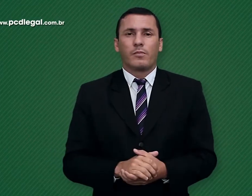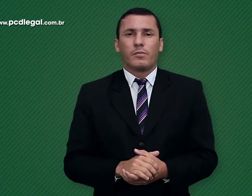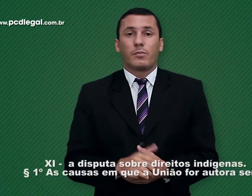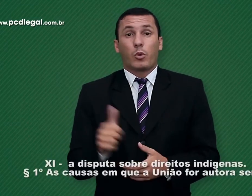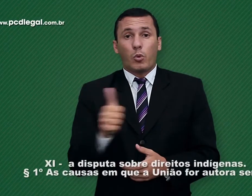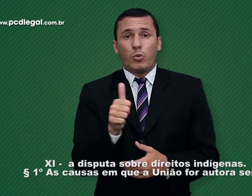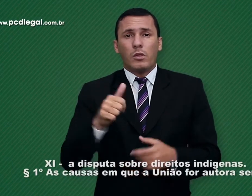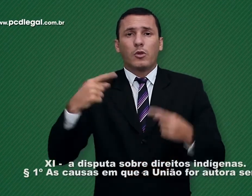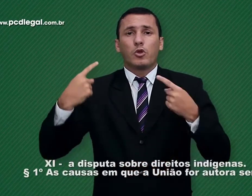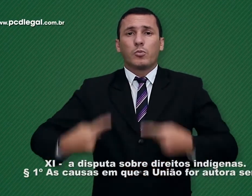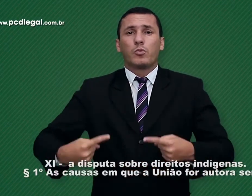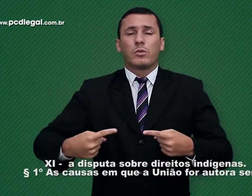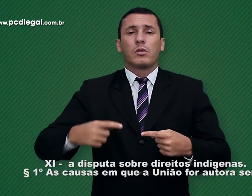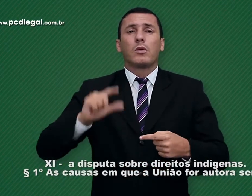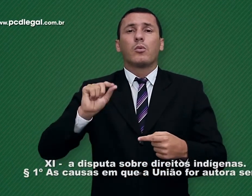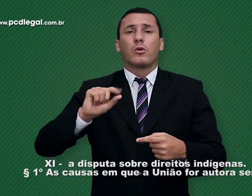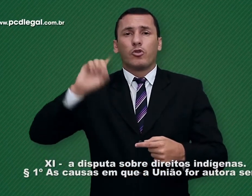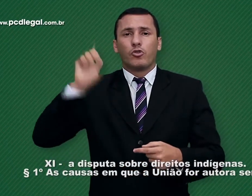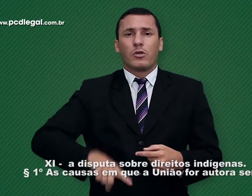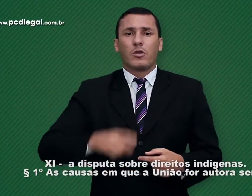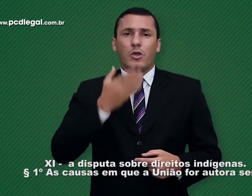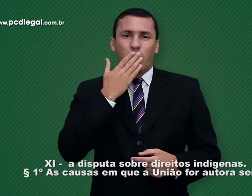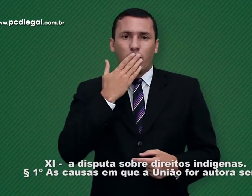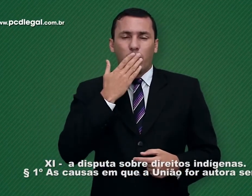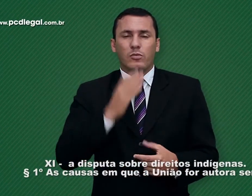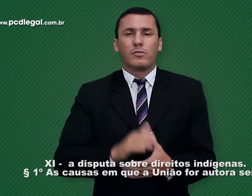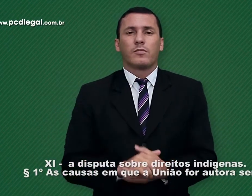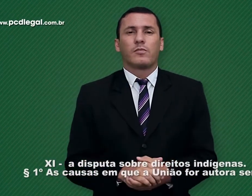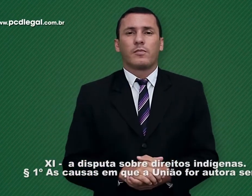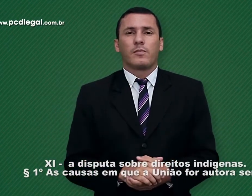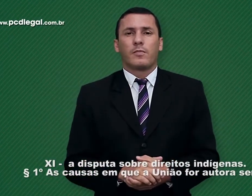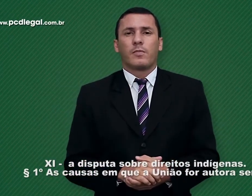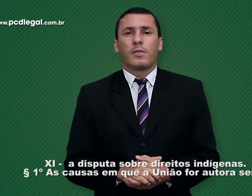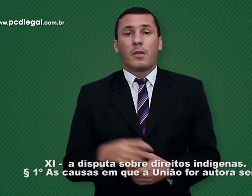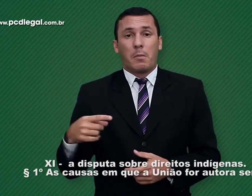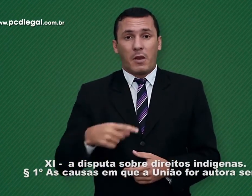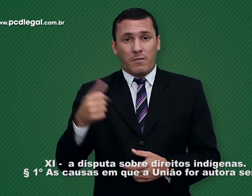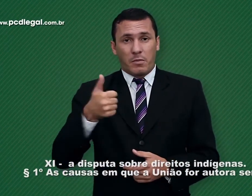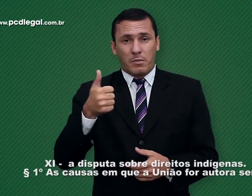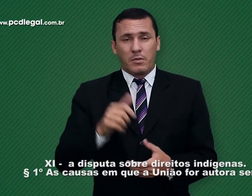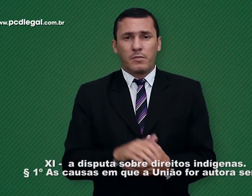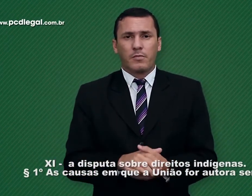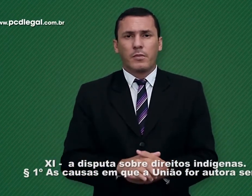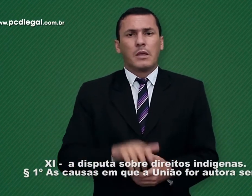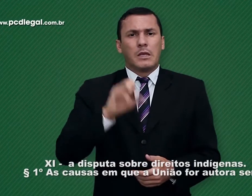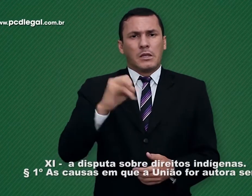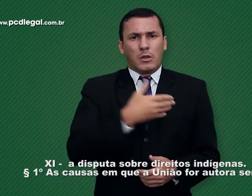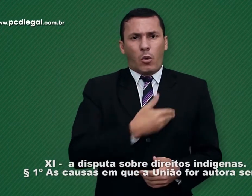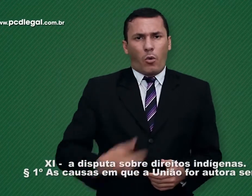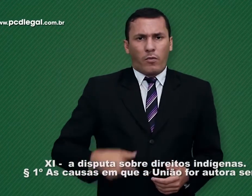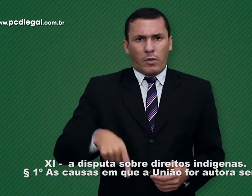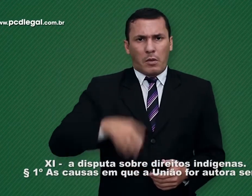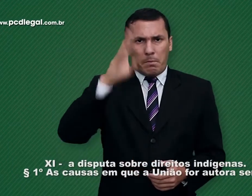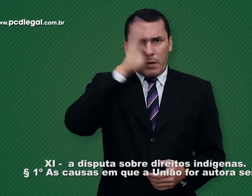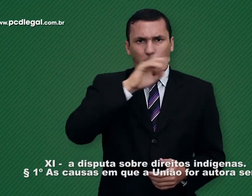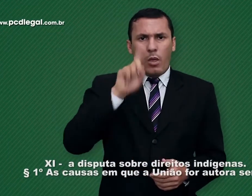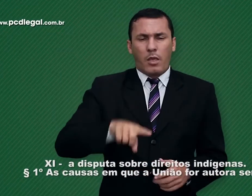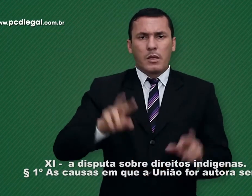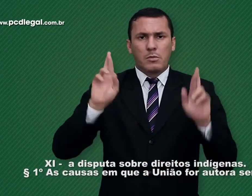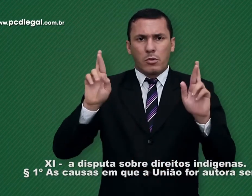11. A disputa sobre direitos indígenas. Parágrafo 1º. As causas em que a União